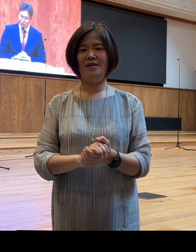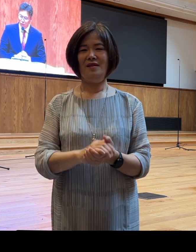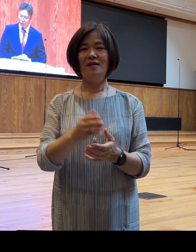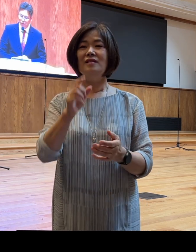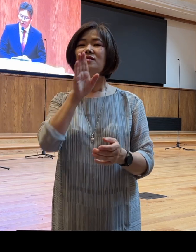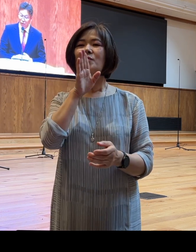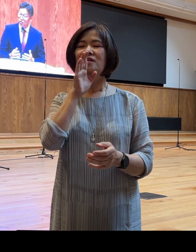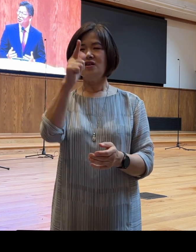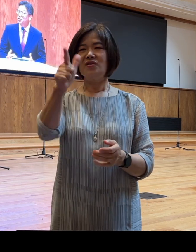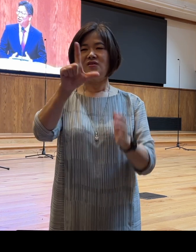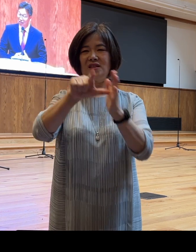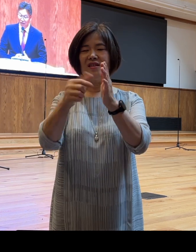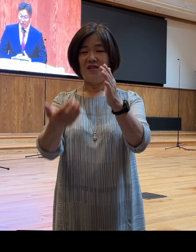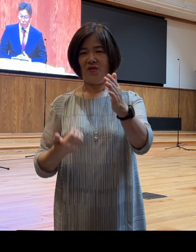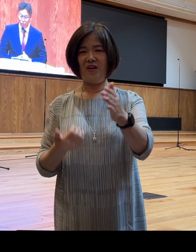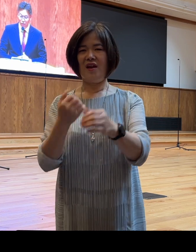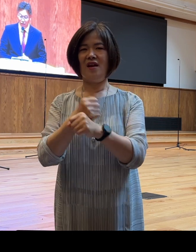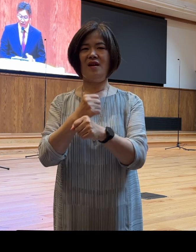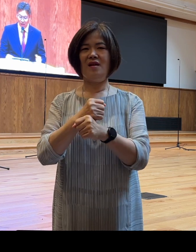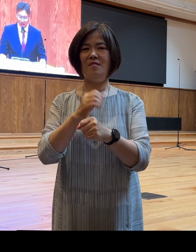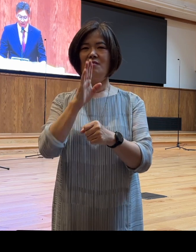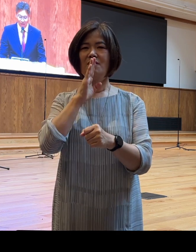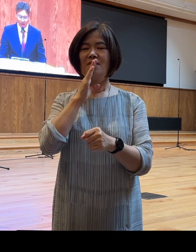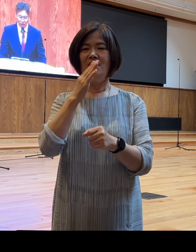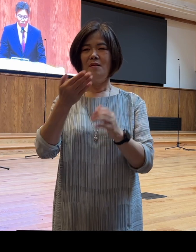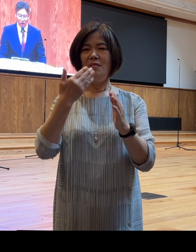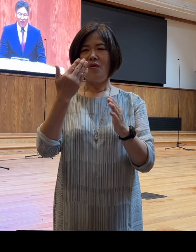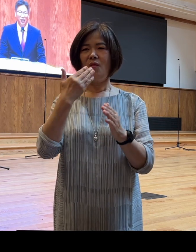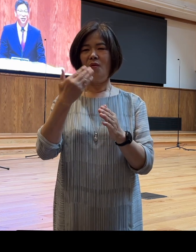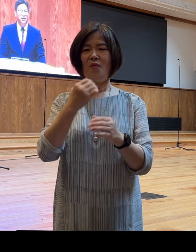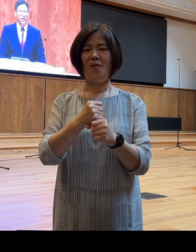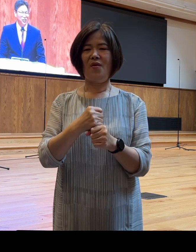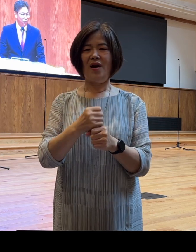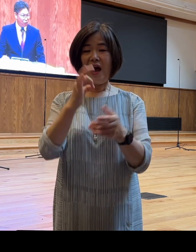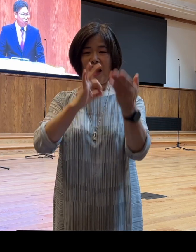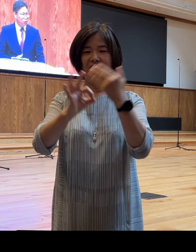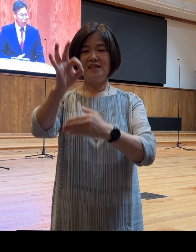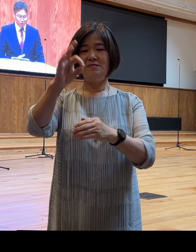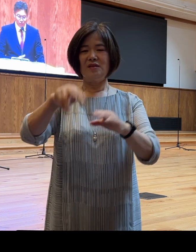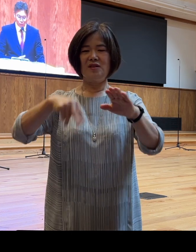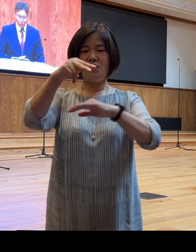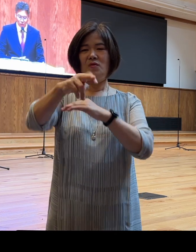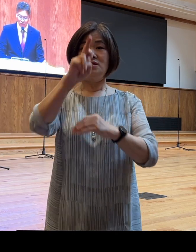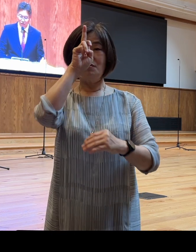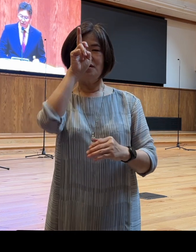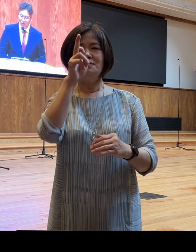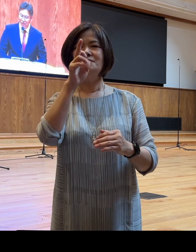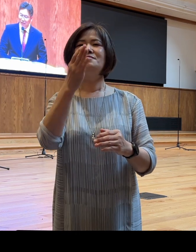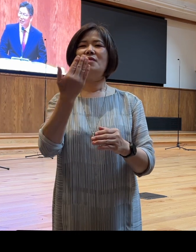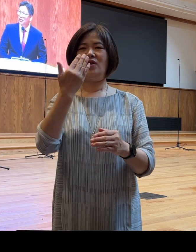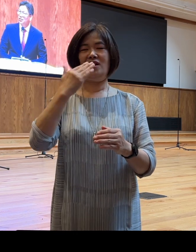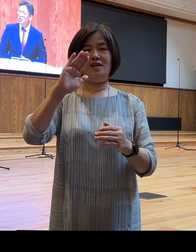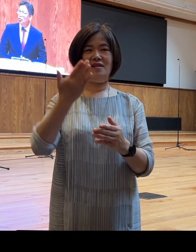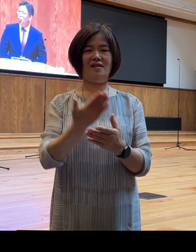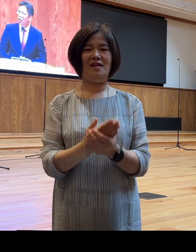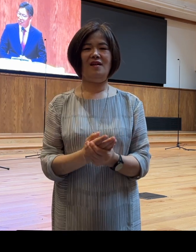16시간 이상 공복을 가진 후에 아침을 건너뛰고 점심을 보통 먹게 되는데요 제가 교회에서